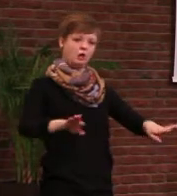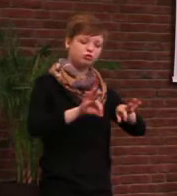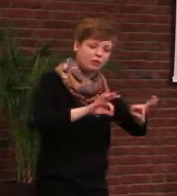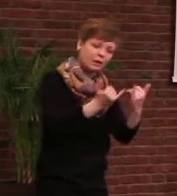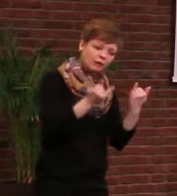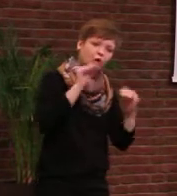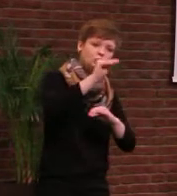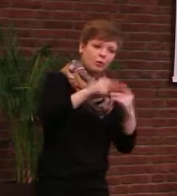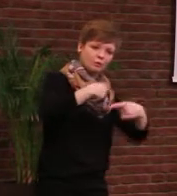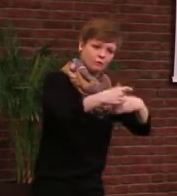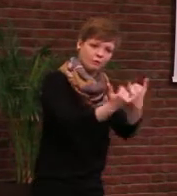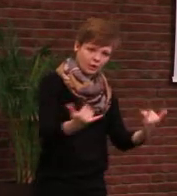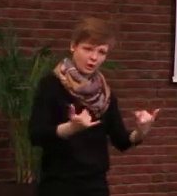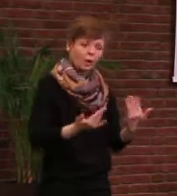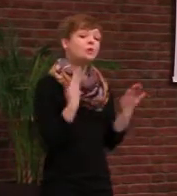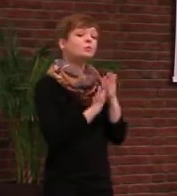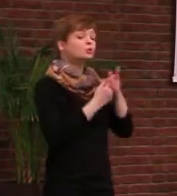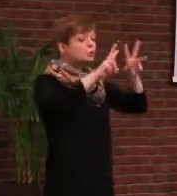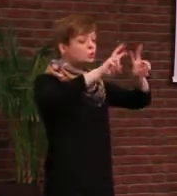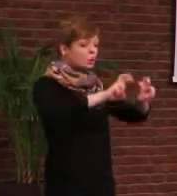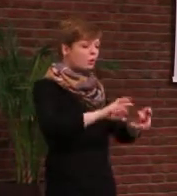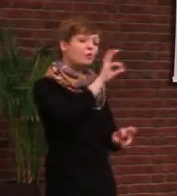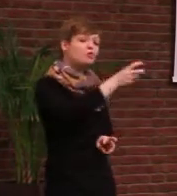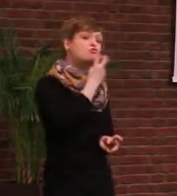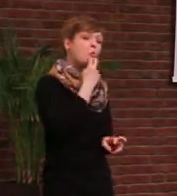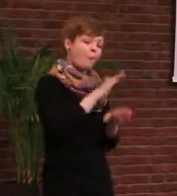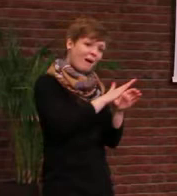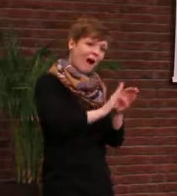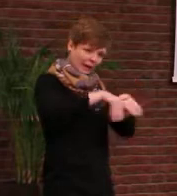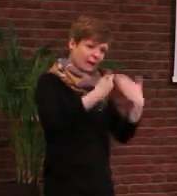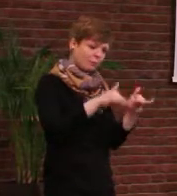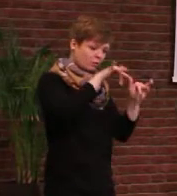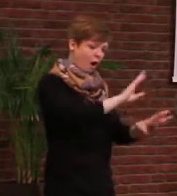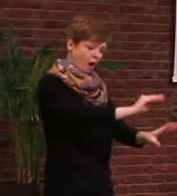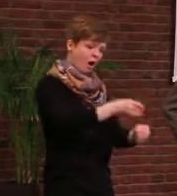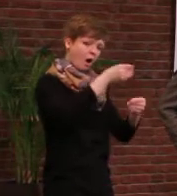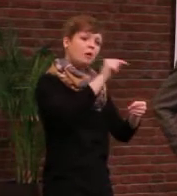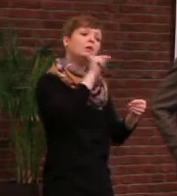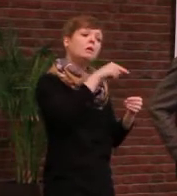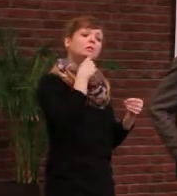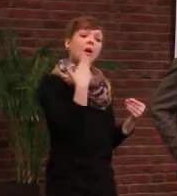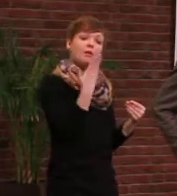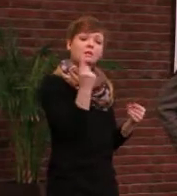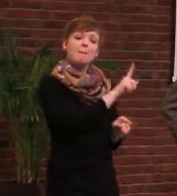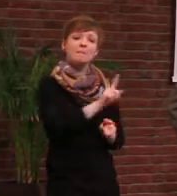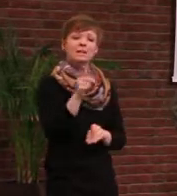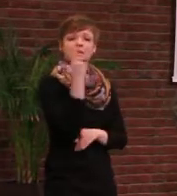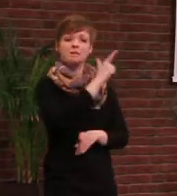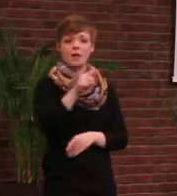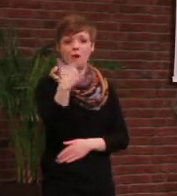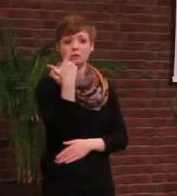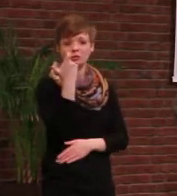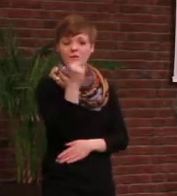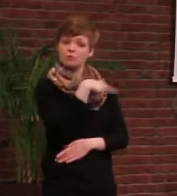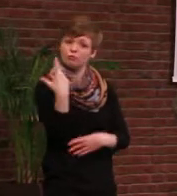Strombereich liegt diese Studie inzwischen vor und die Ergebnisse ganz kurz referiert. Wir werden in der Lage sein, bis zum Jahr 2020